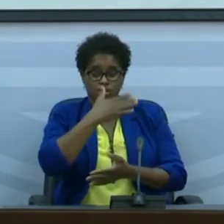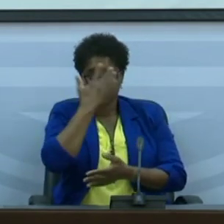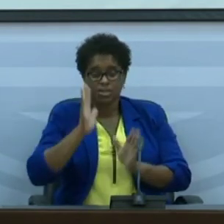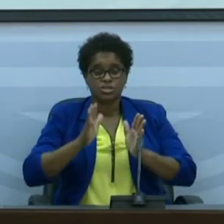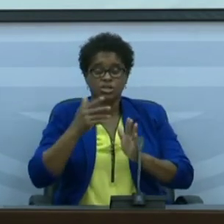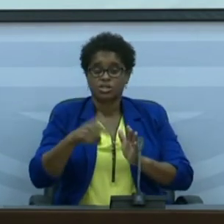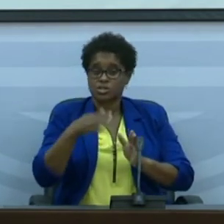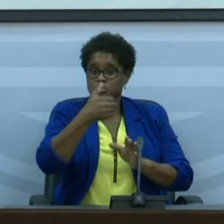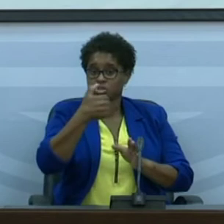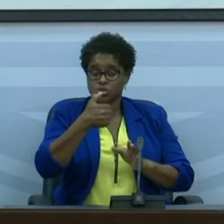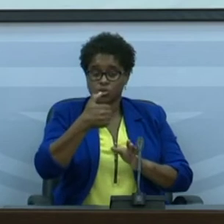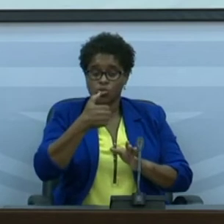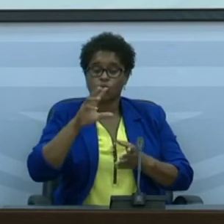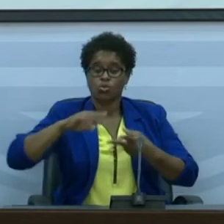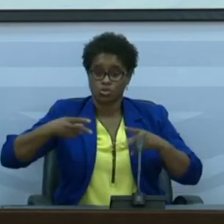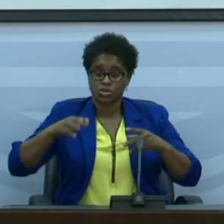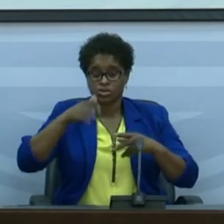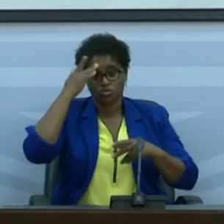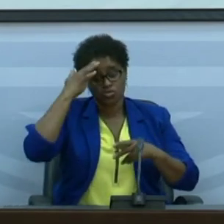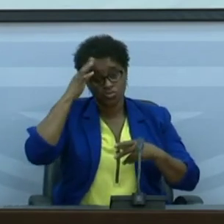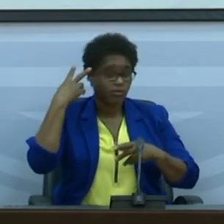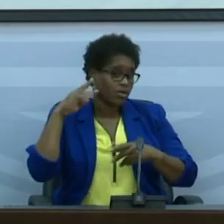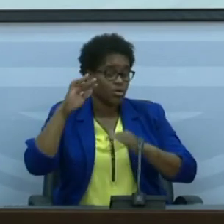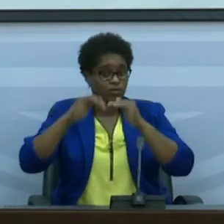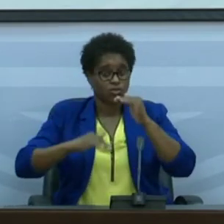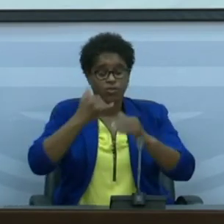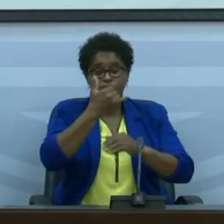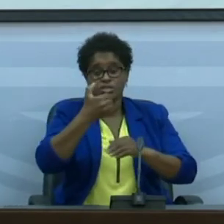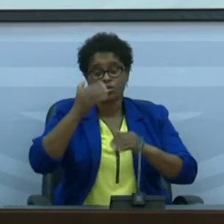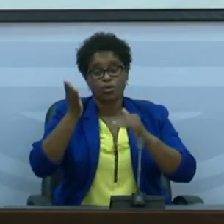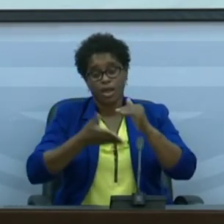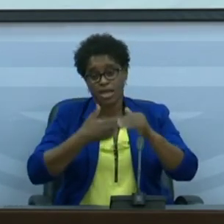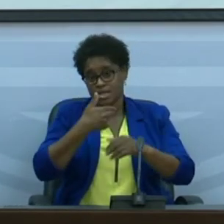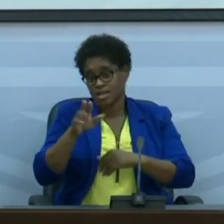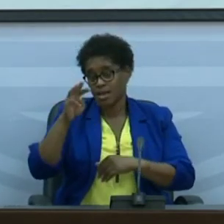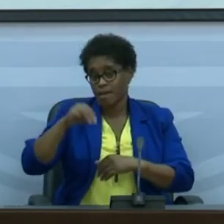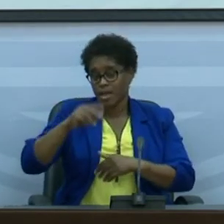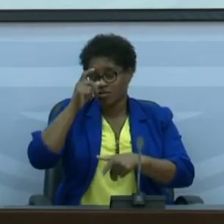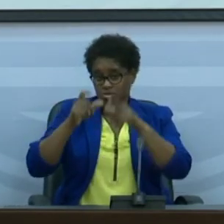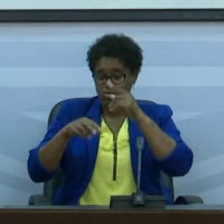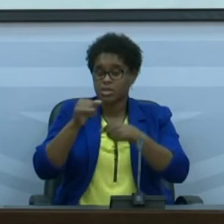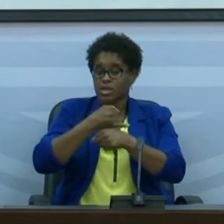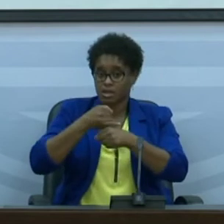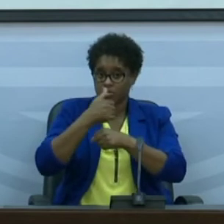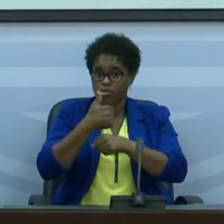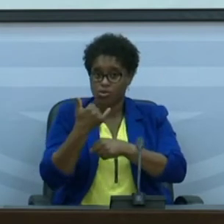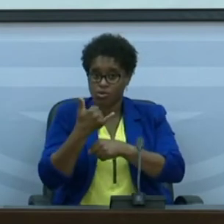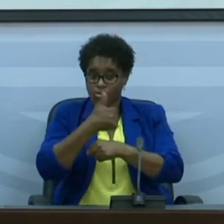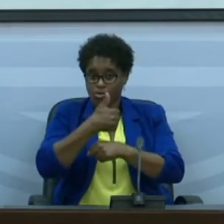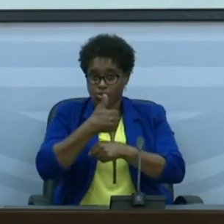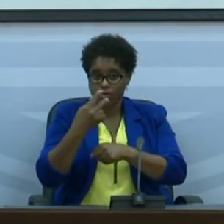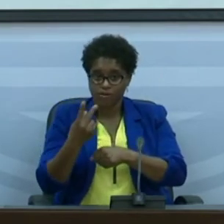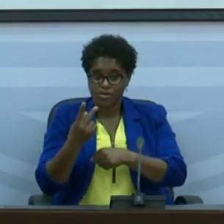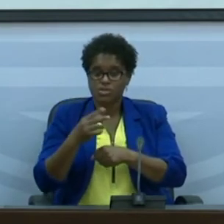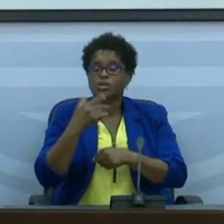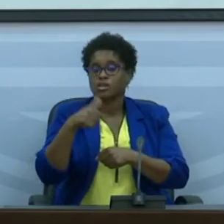esta taxa em valores inferior a 25 por 100 mil habitantes que é a Boa Vista que tem 24 São Domingos que